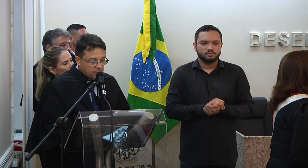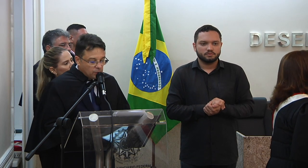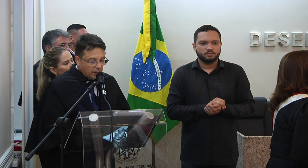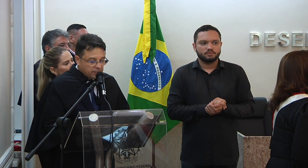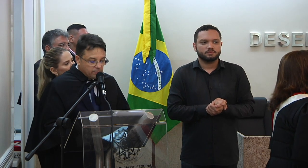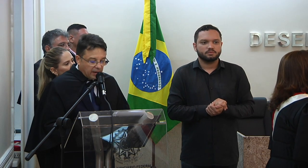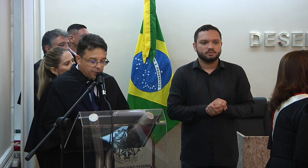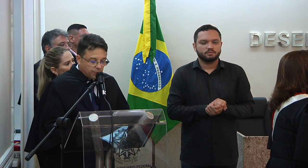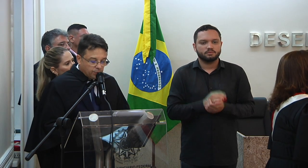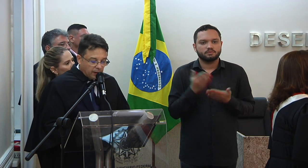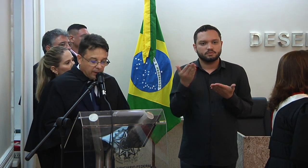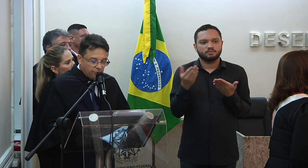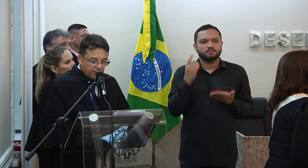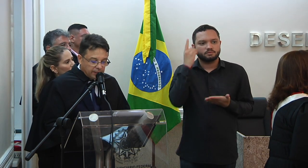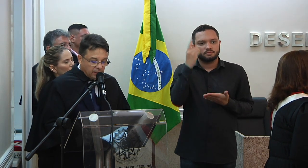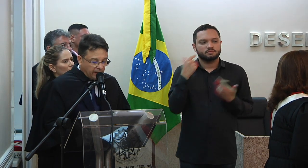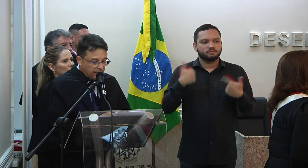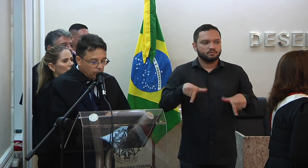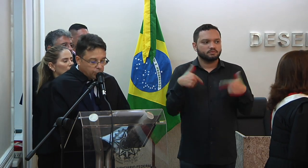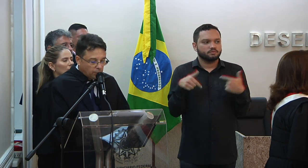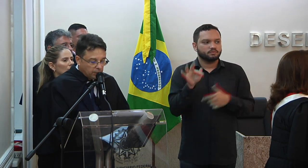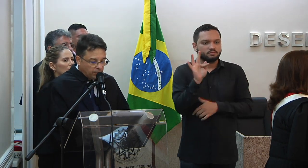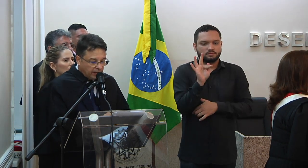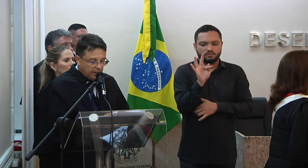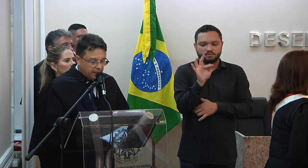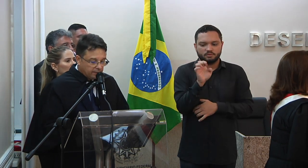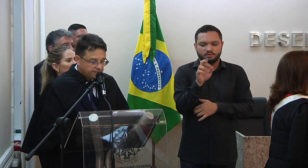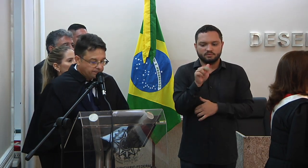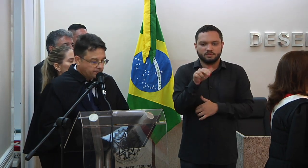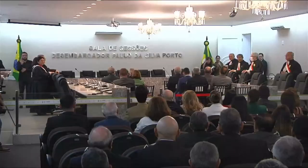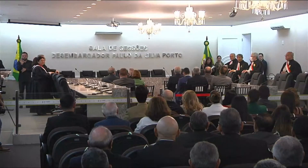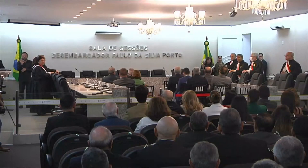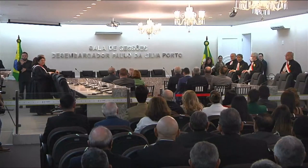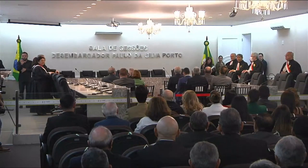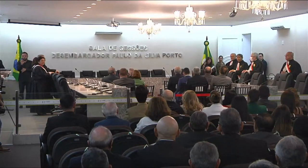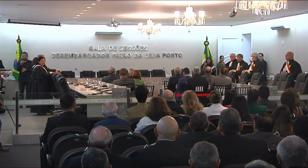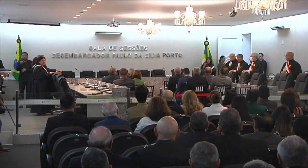Excelentíssima senhora desembargadora do trabalho, Fernanda Maria Uchoa de Albuquerque.